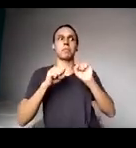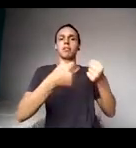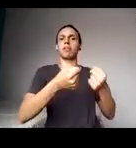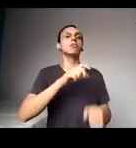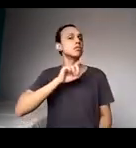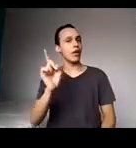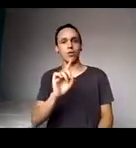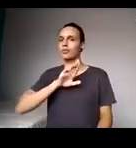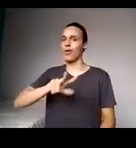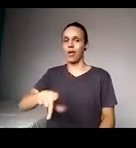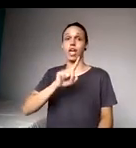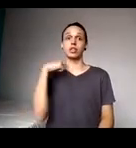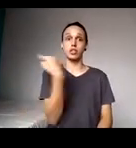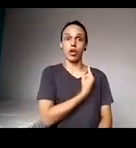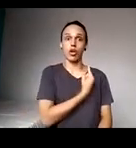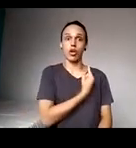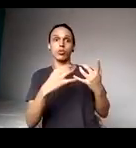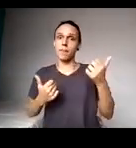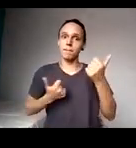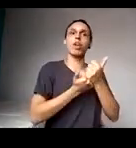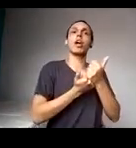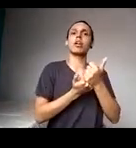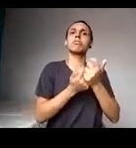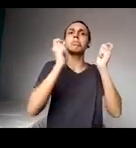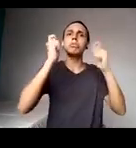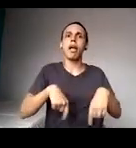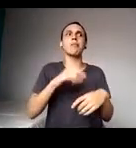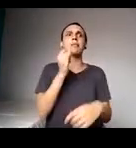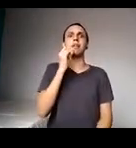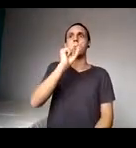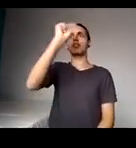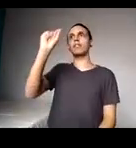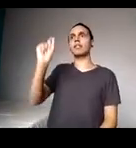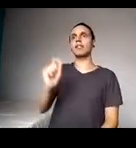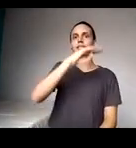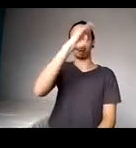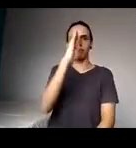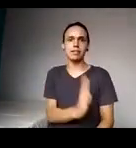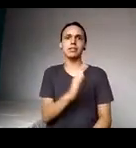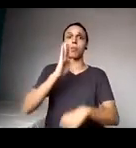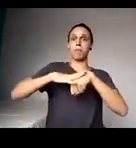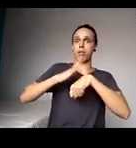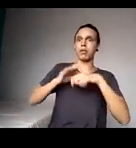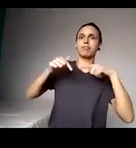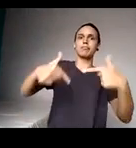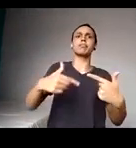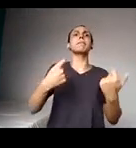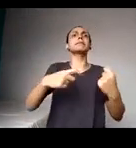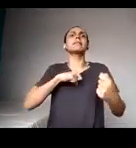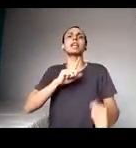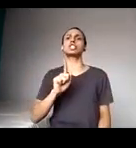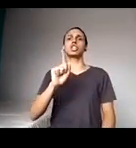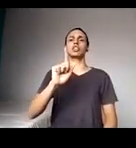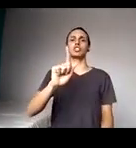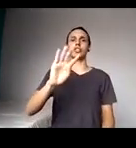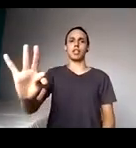como instituição maior, mas para que tudo seja feito nas regionais, nas unidades, que tenham vários GTs distribuídos pelas